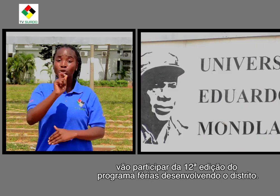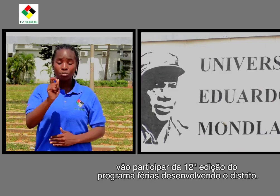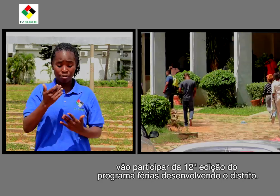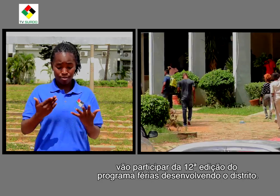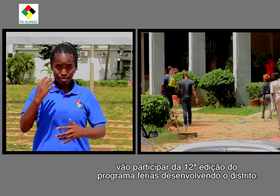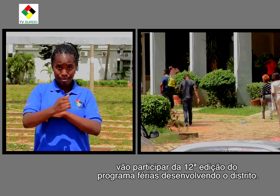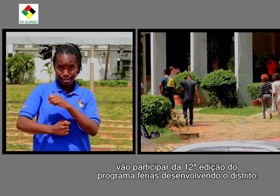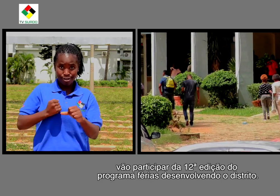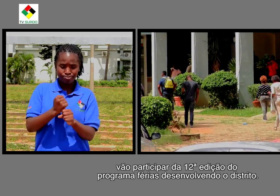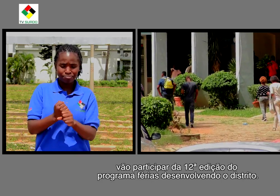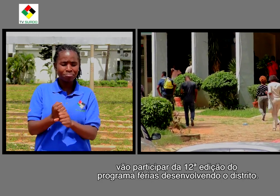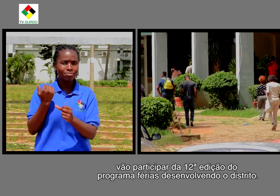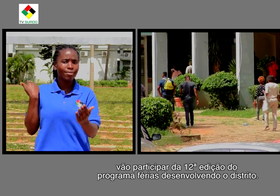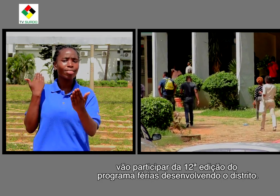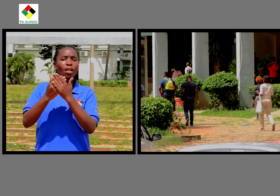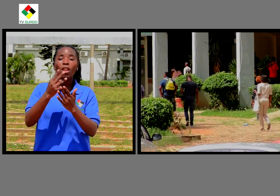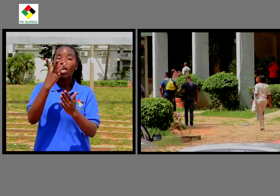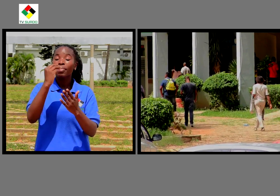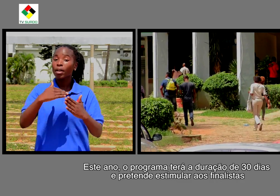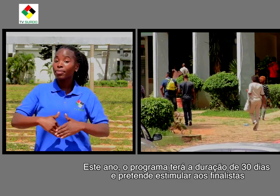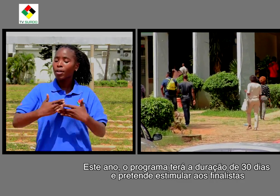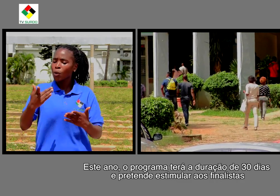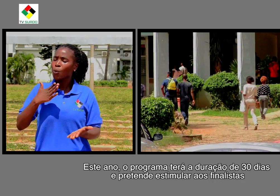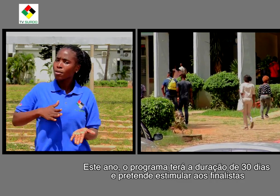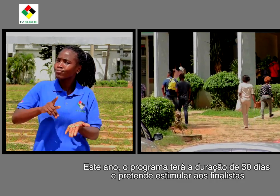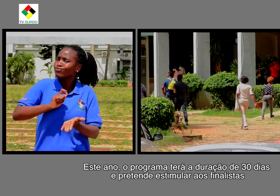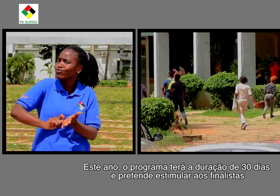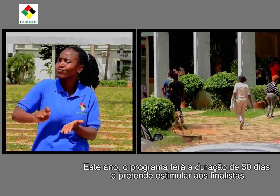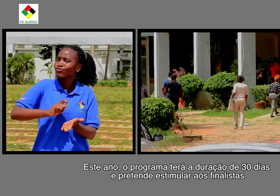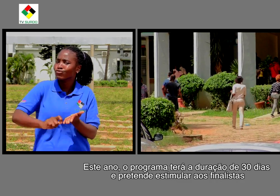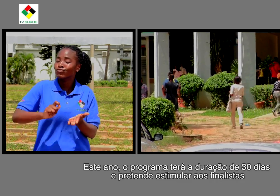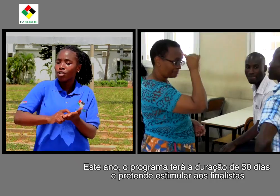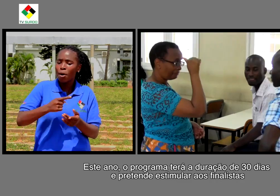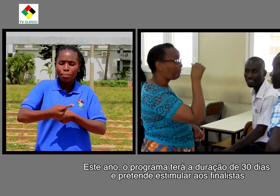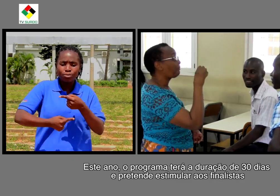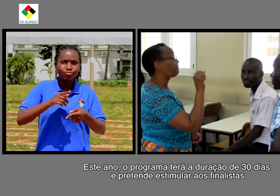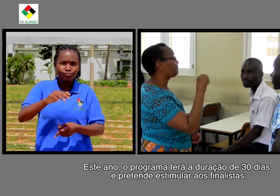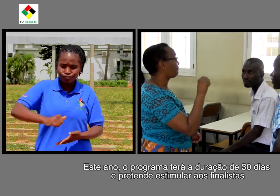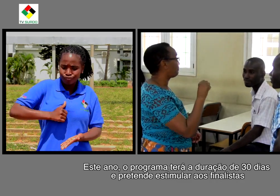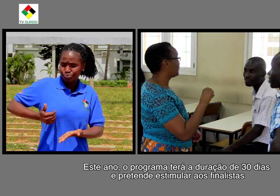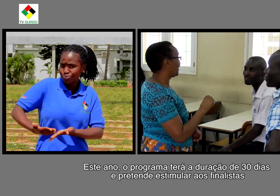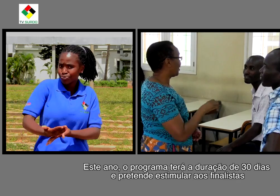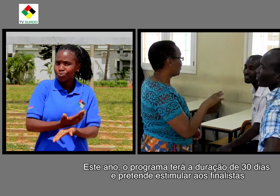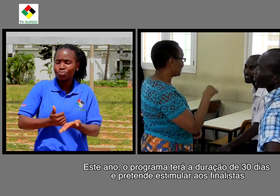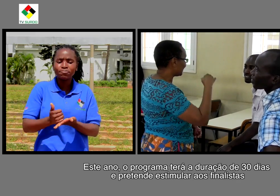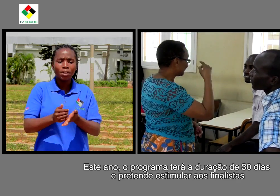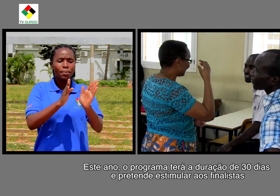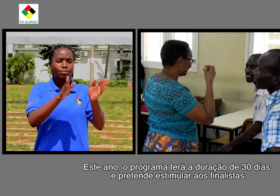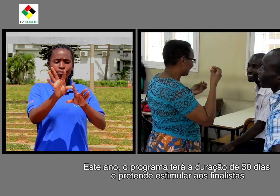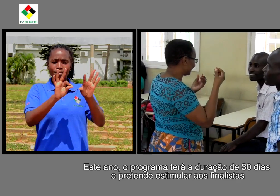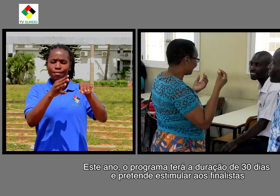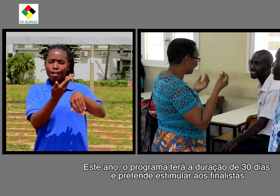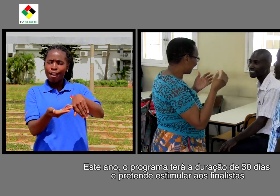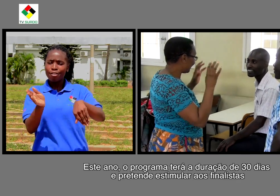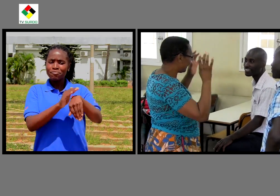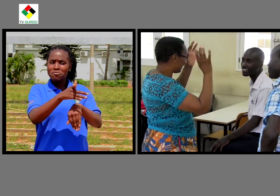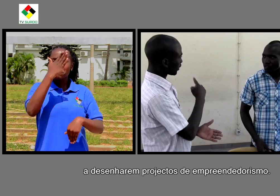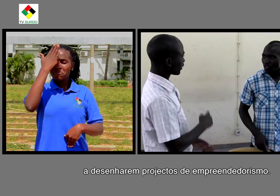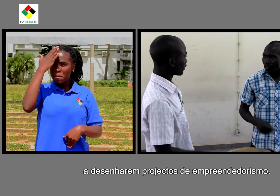programa Férias Desenvolvendo o Distrito. Este ano, o programa terá duração de 30 dias e pretende estimular os finalistas a desenharem